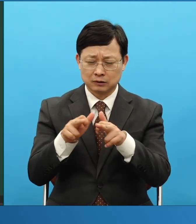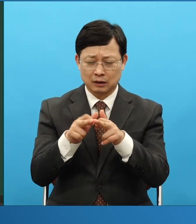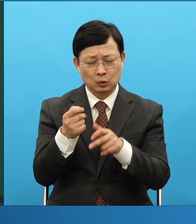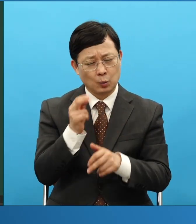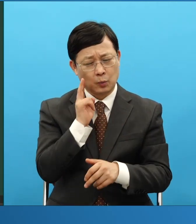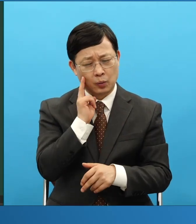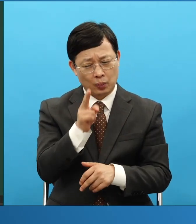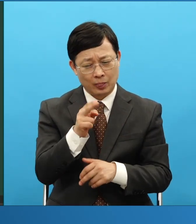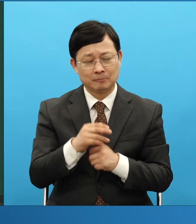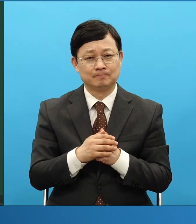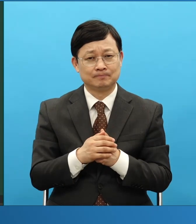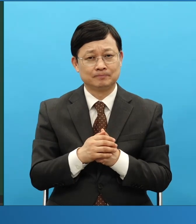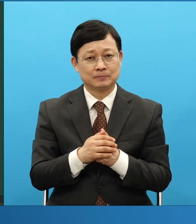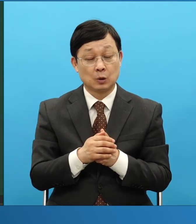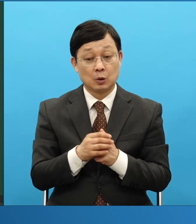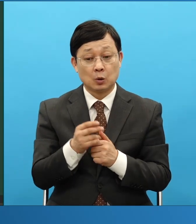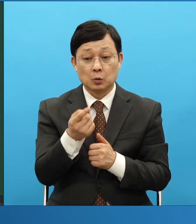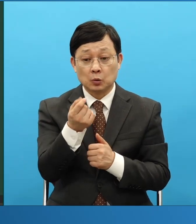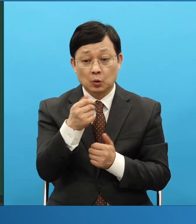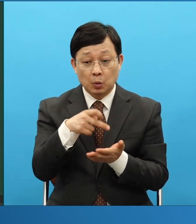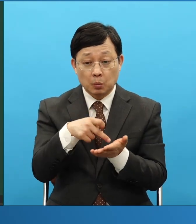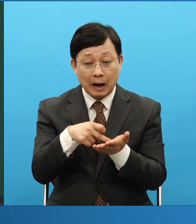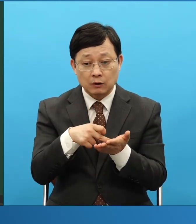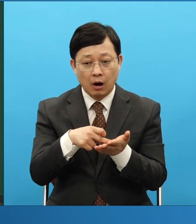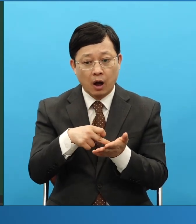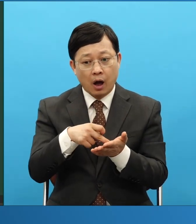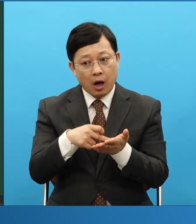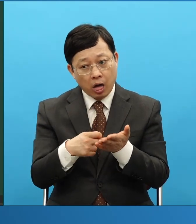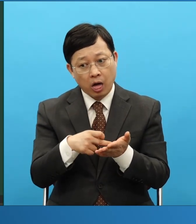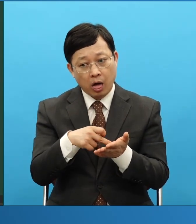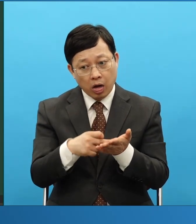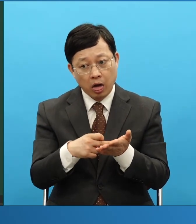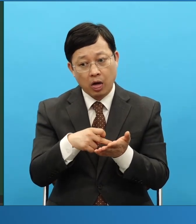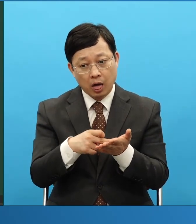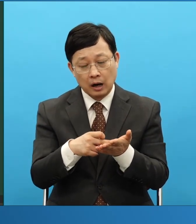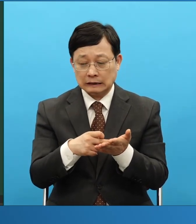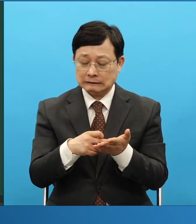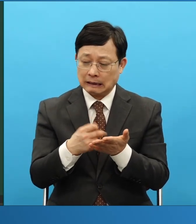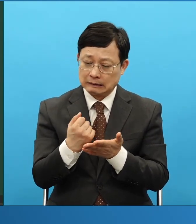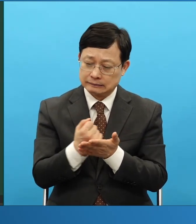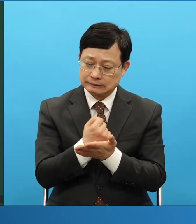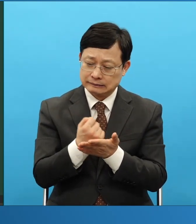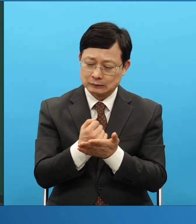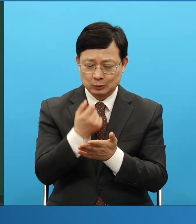약간 저런 게 아니고, 너무 많이 못 써서 우리가 안타깝을 정도로 이